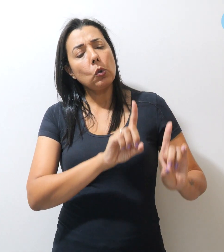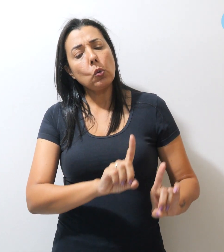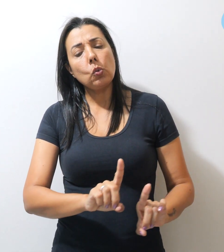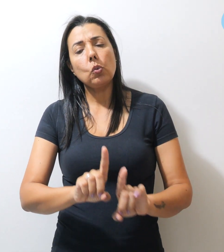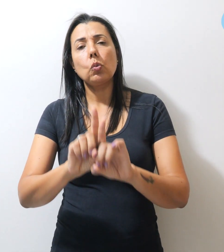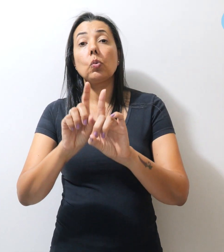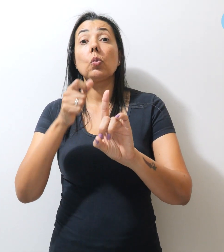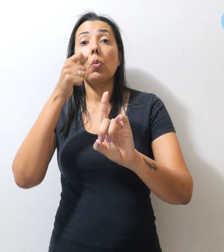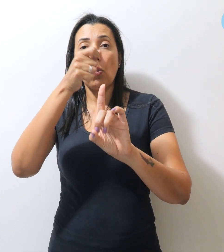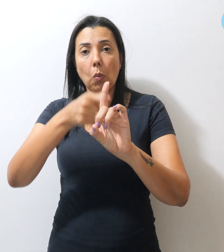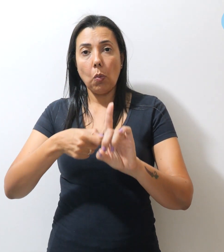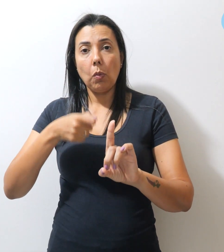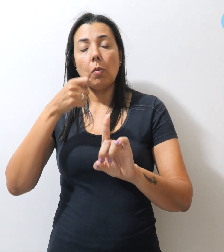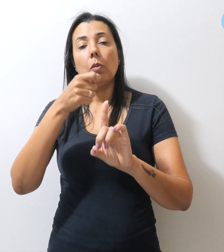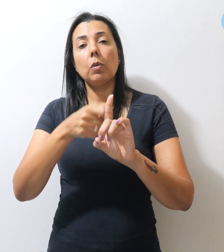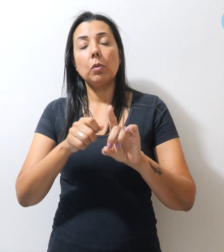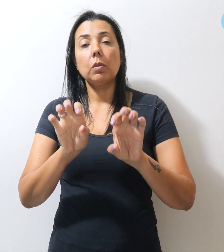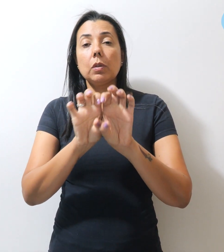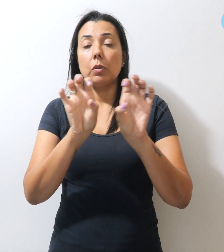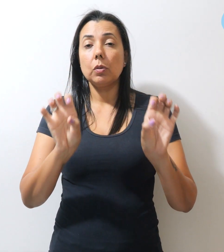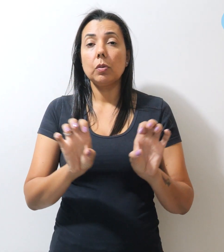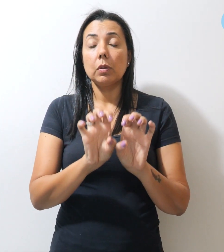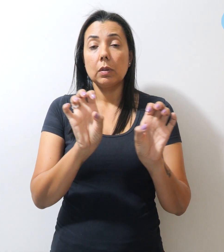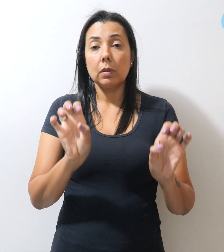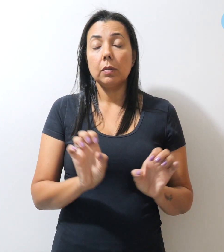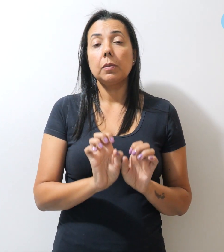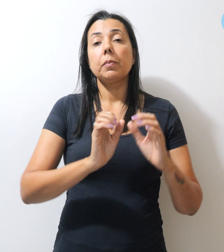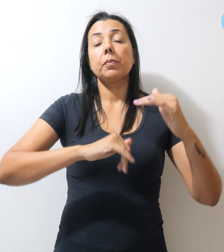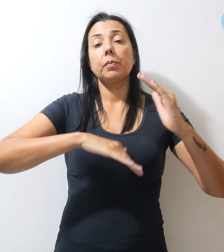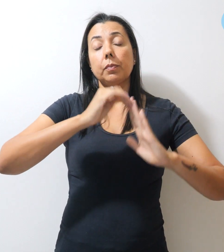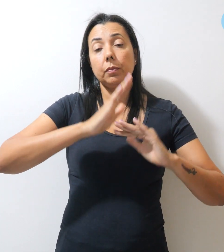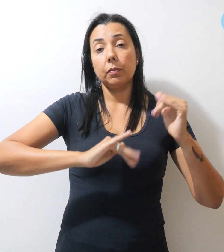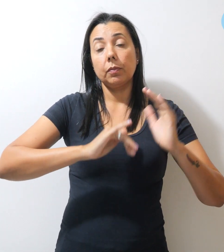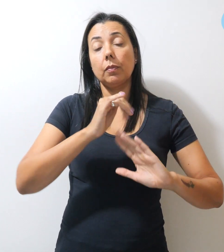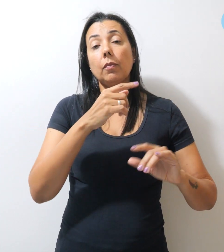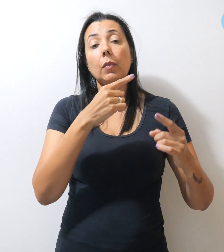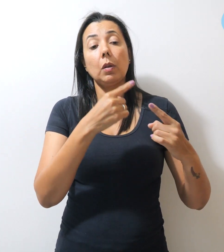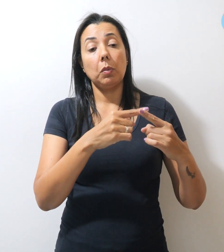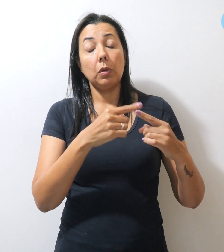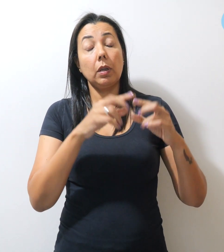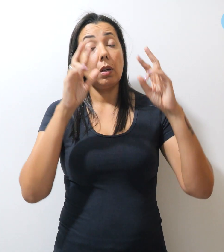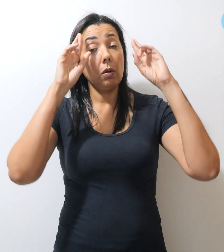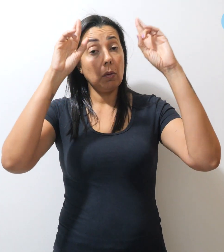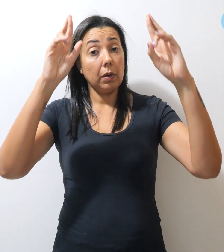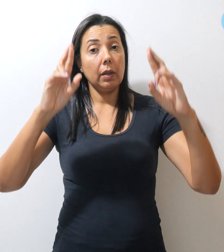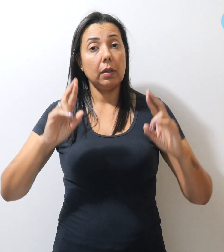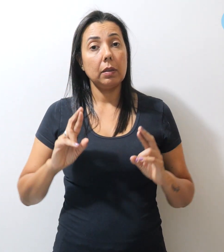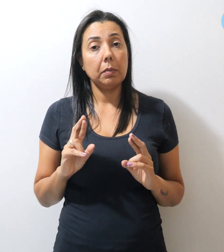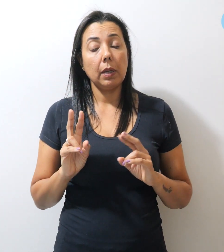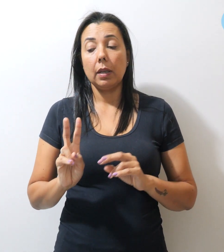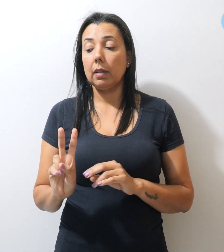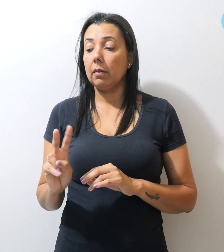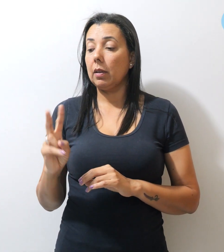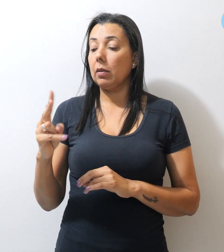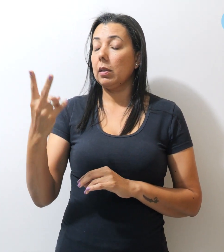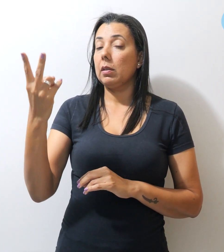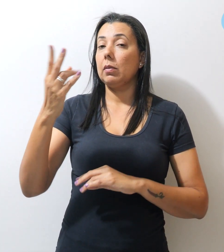a luta pela reestruturação da carreira, porque o respeito e a valorização da carreira